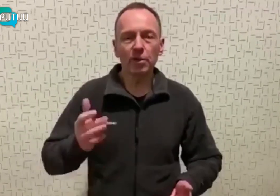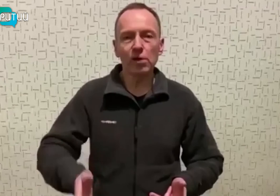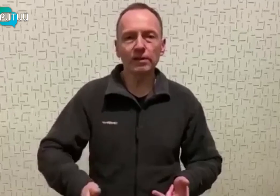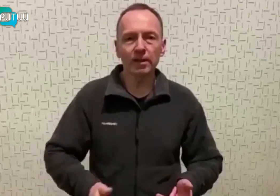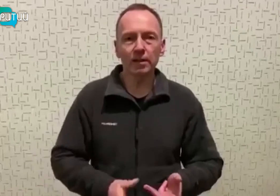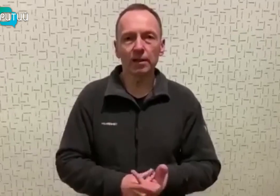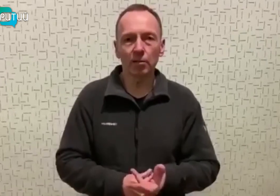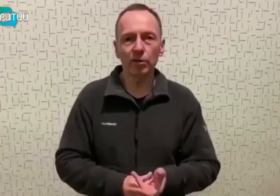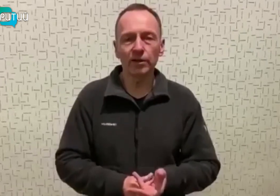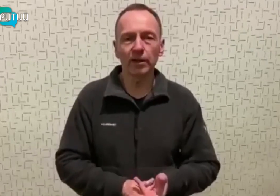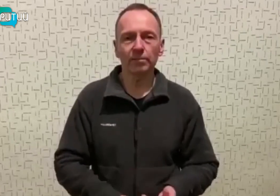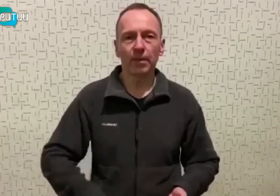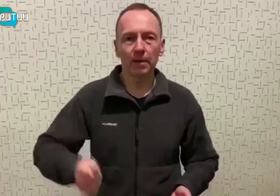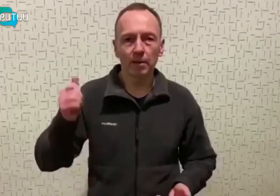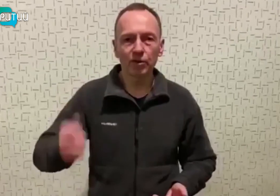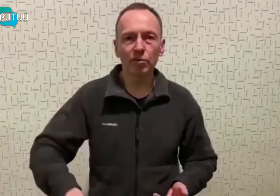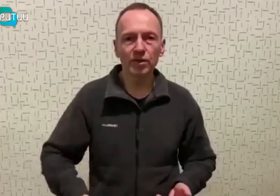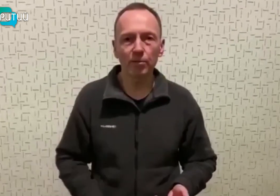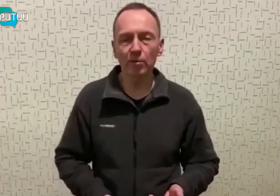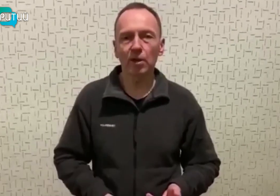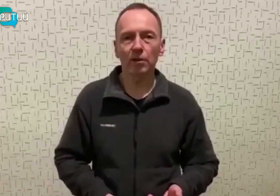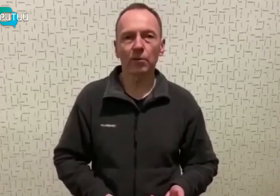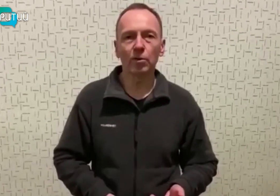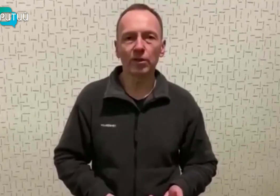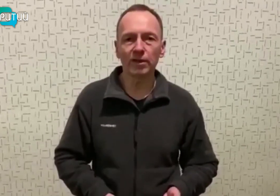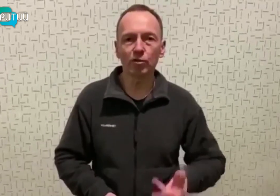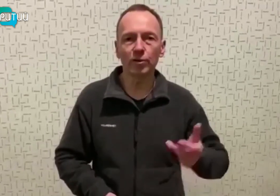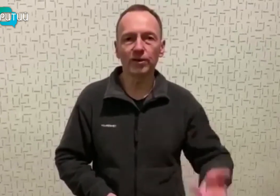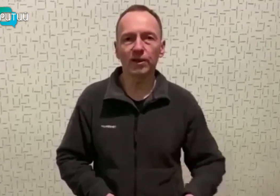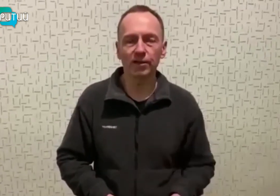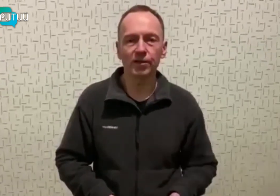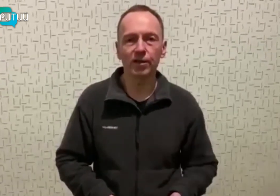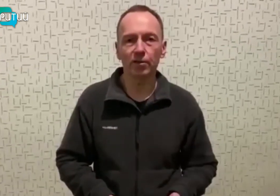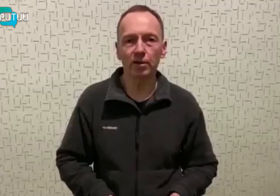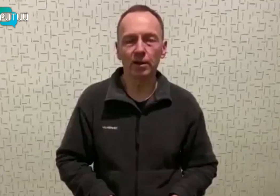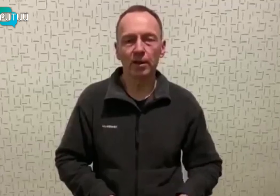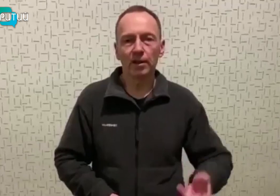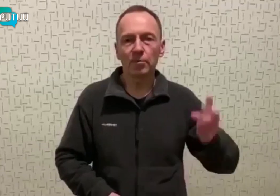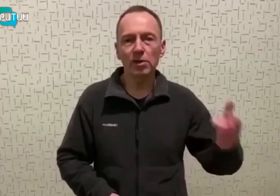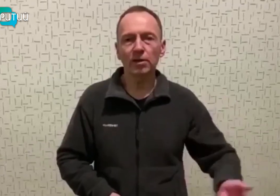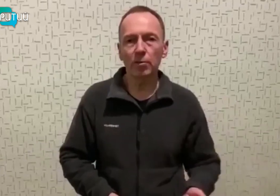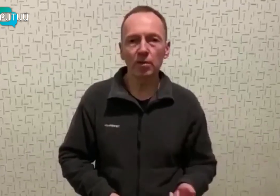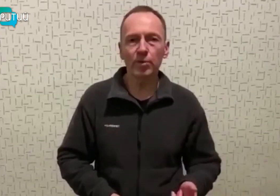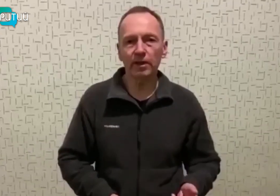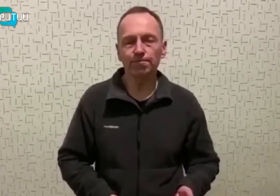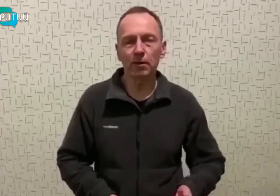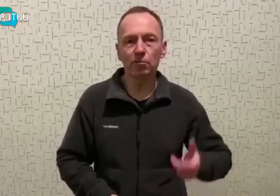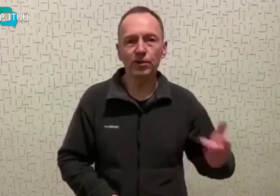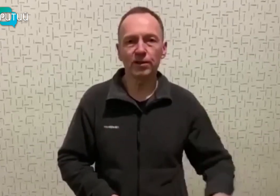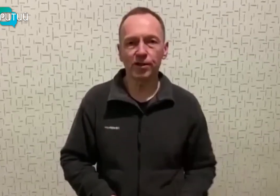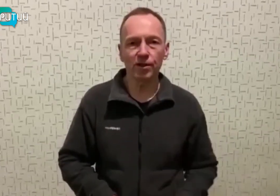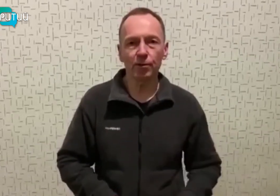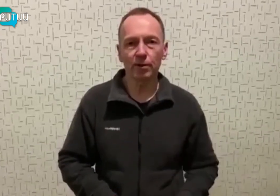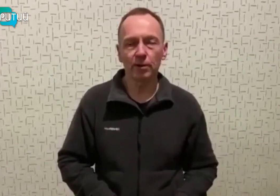збита, підпалена БТР, особиста премія від мене – 150 тисяч гривень, спалений БМП –